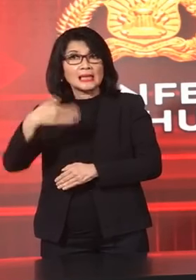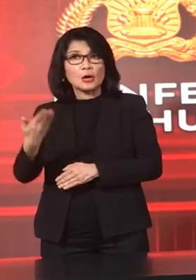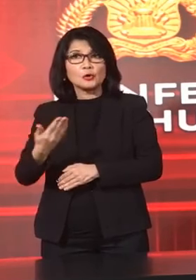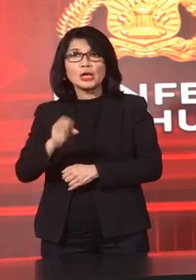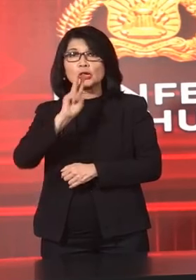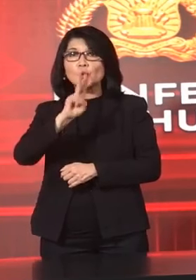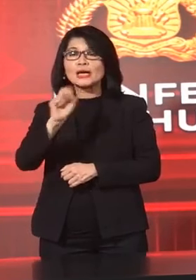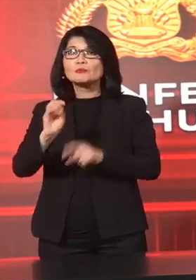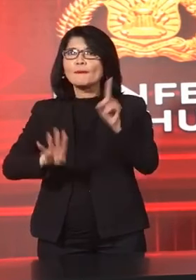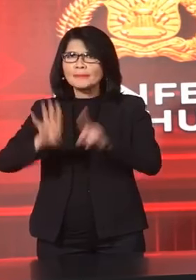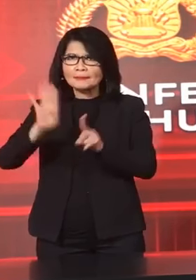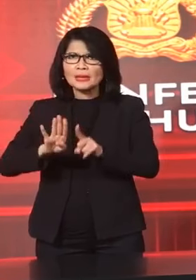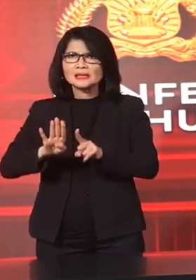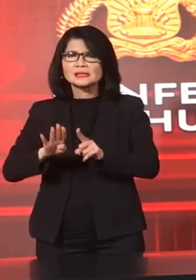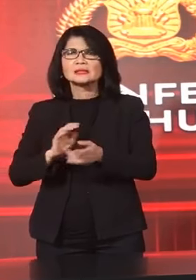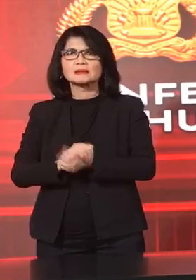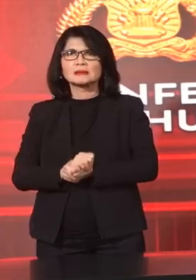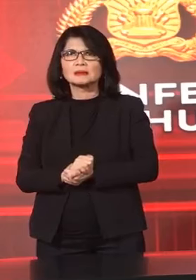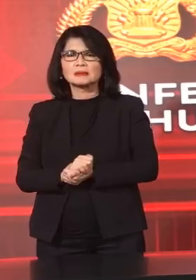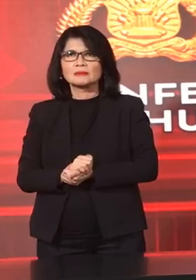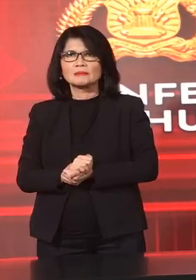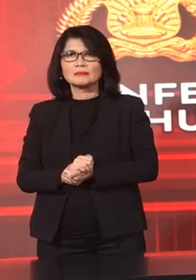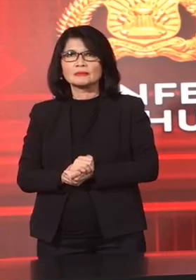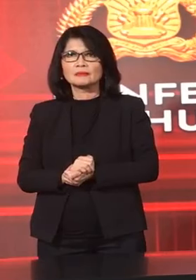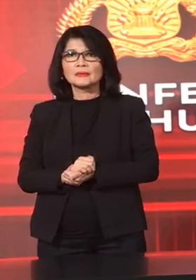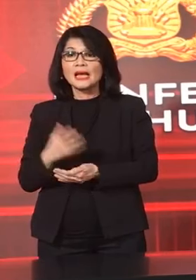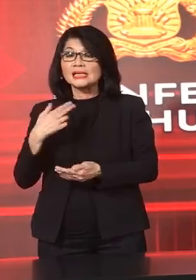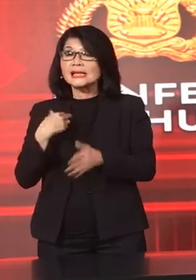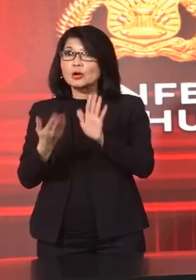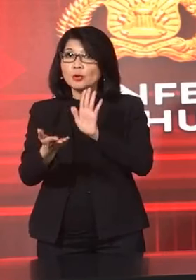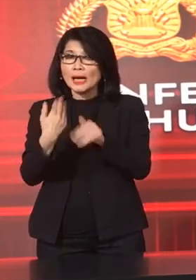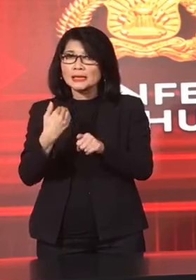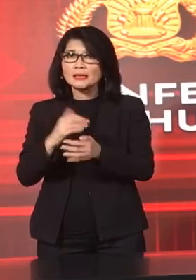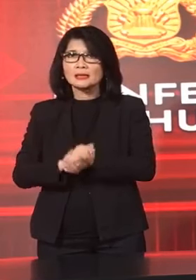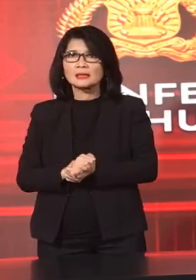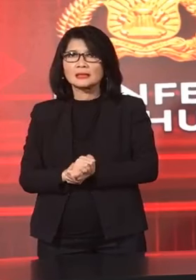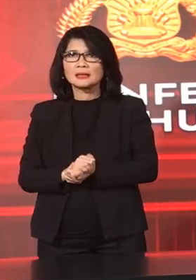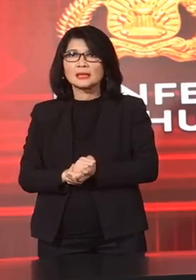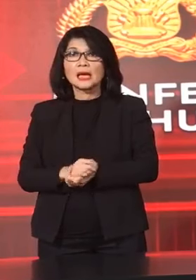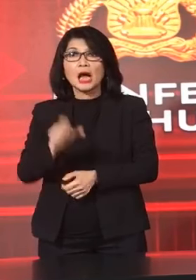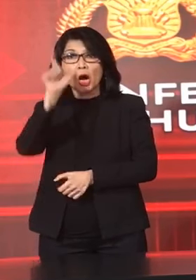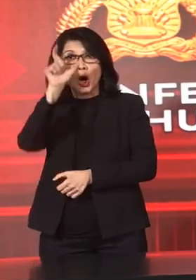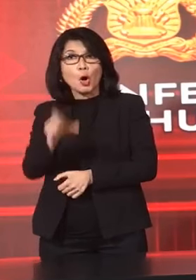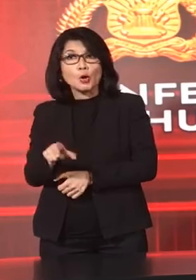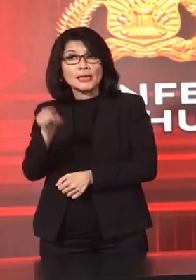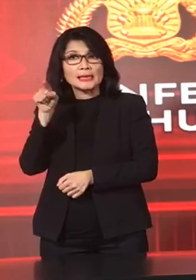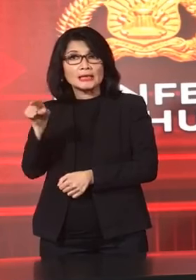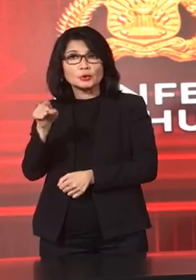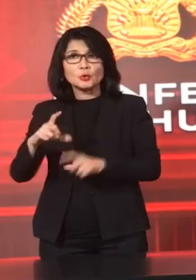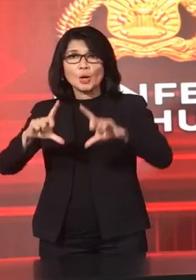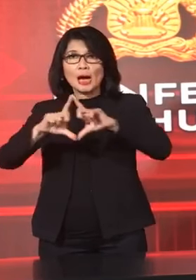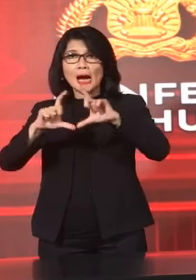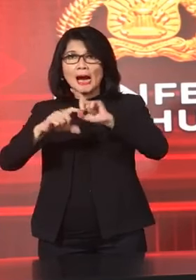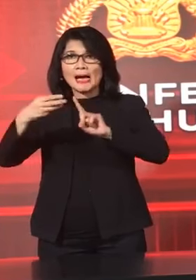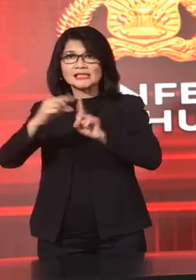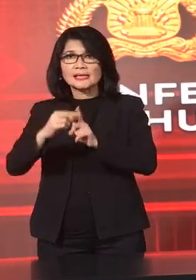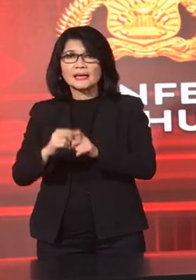2014 Disulangi Bahwa Yang Bersangkutan Merupakan